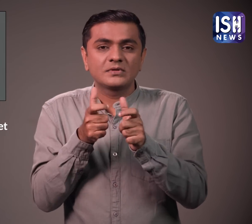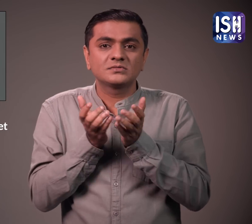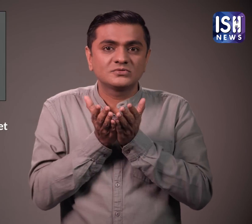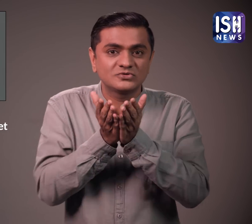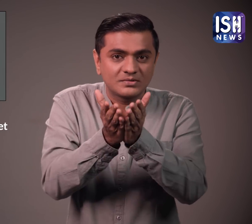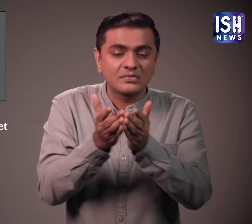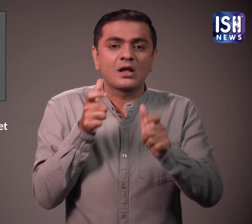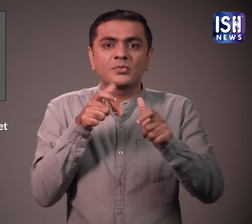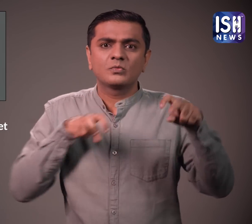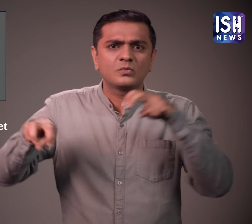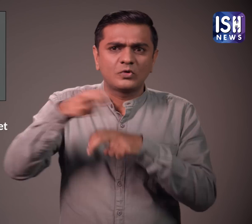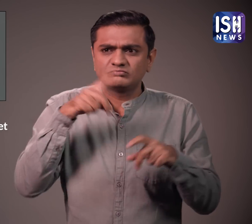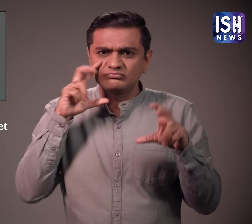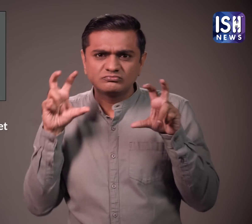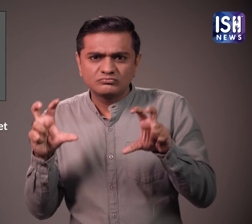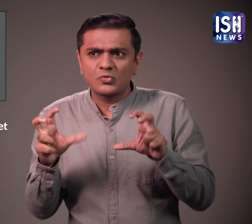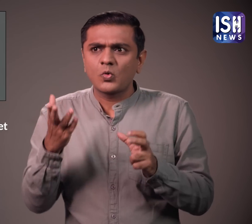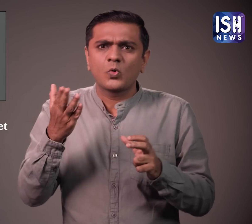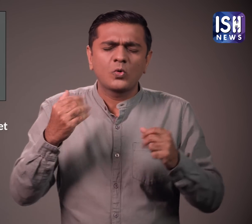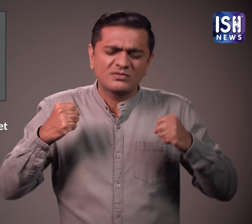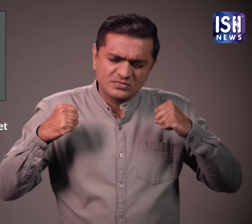और महिलाएं पहुत मेहनत करते हैं